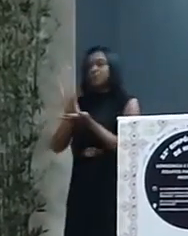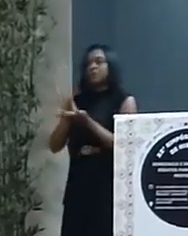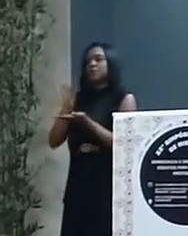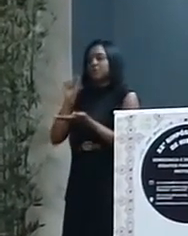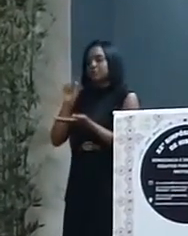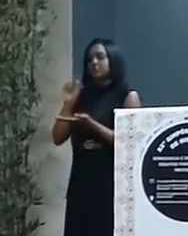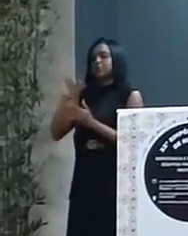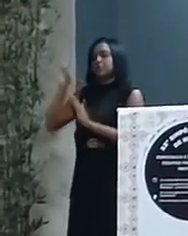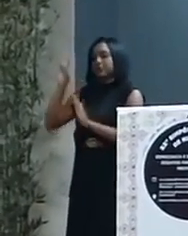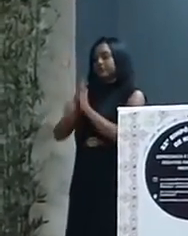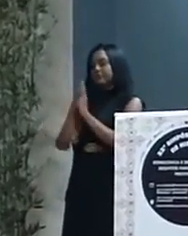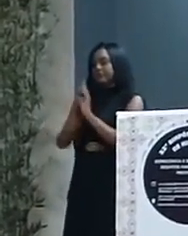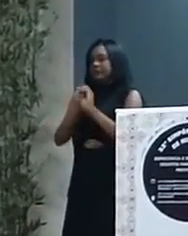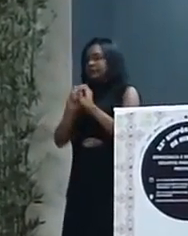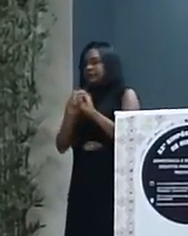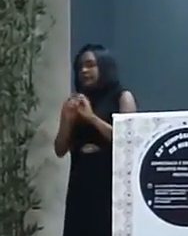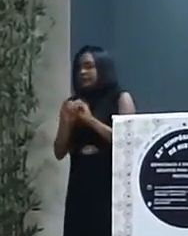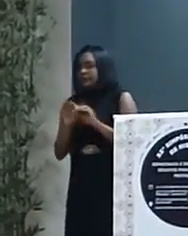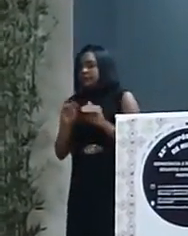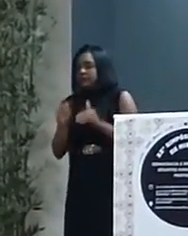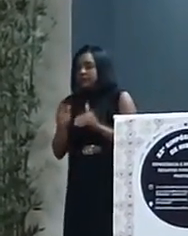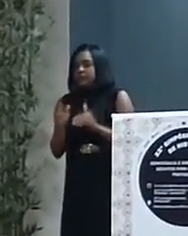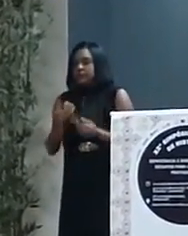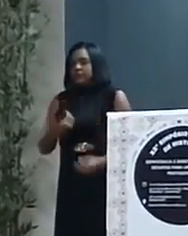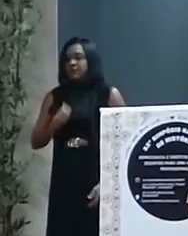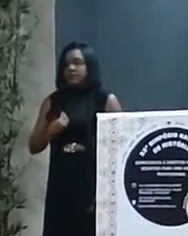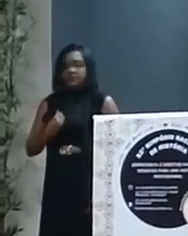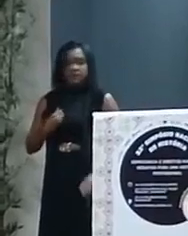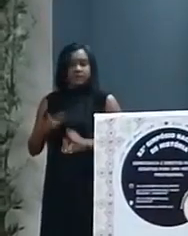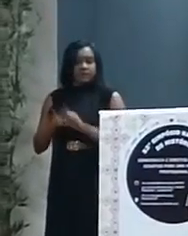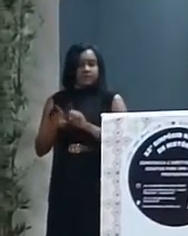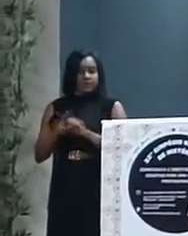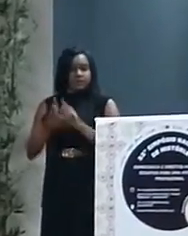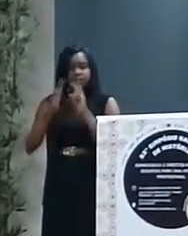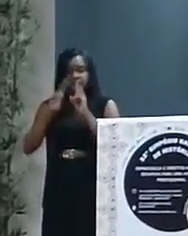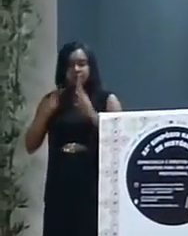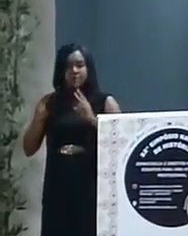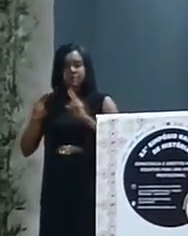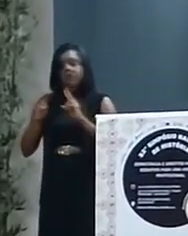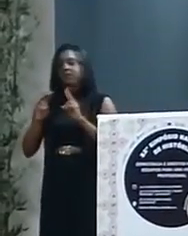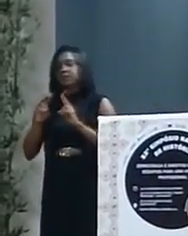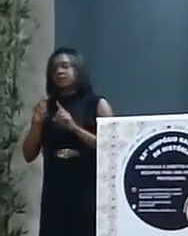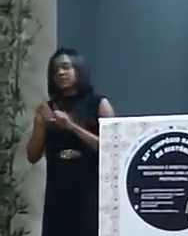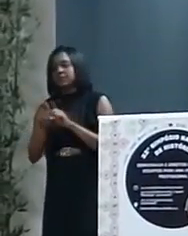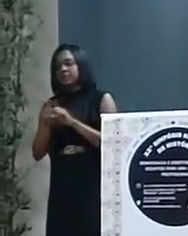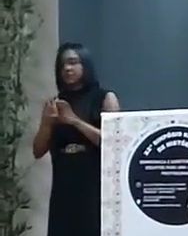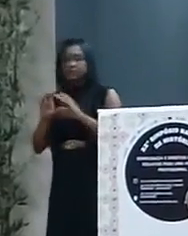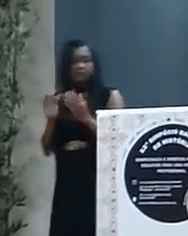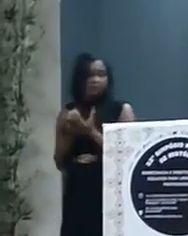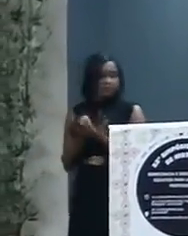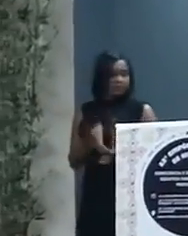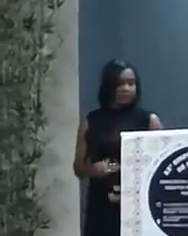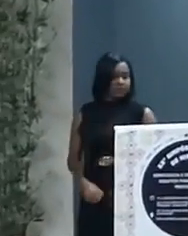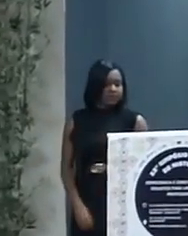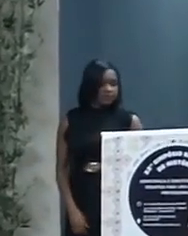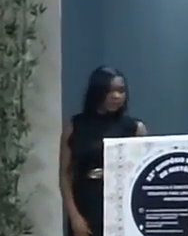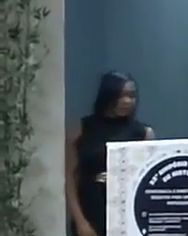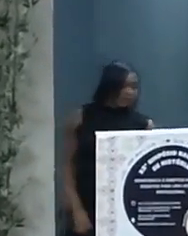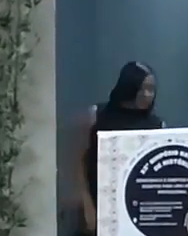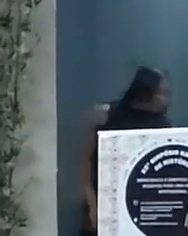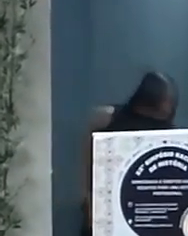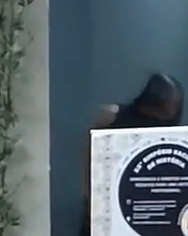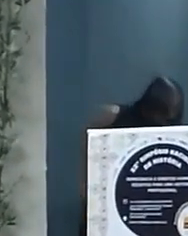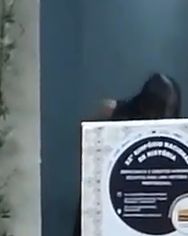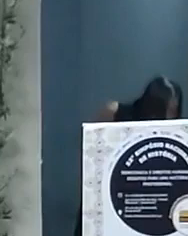o giro para o ensino que estamos vivendo, estamos vendo tomar conta da comunidade. Para a